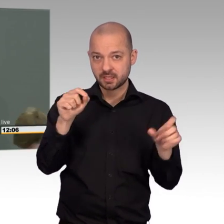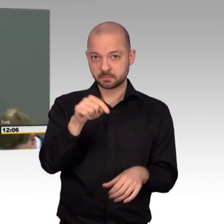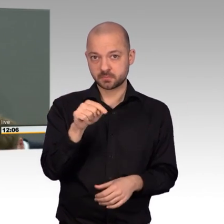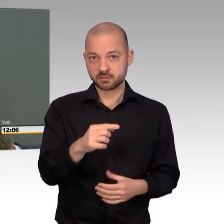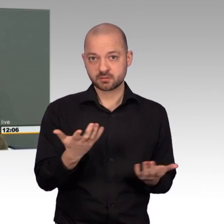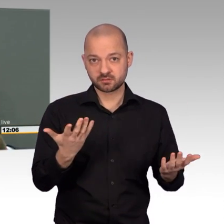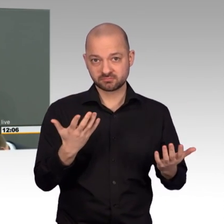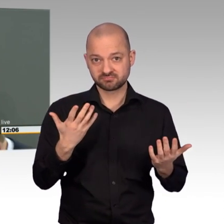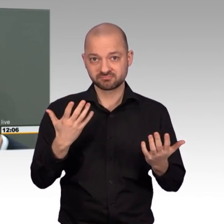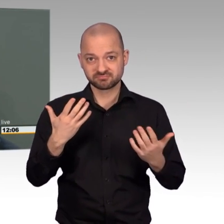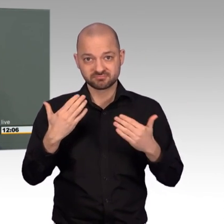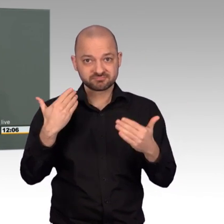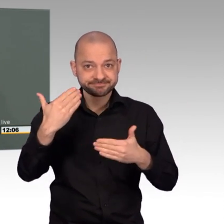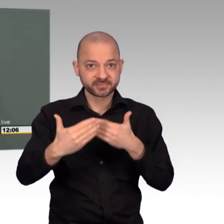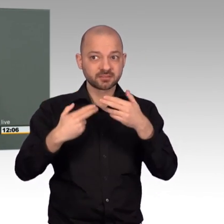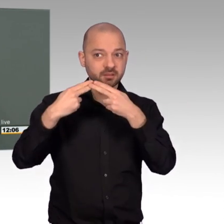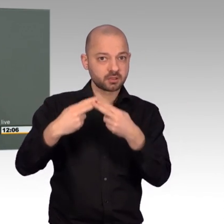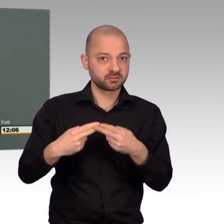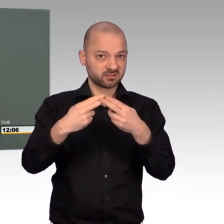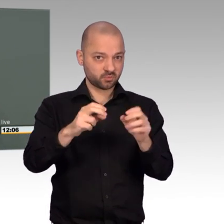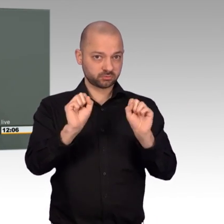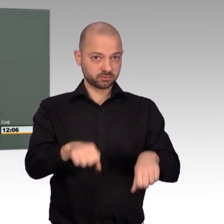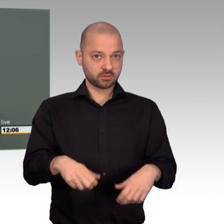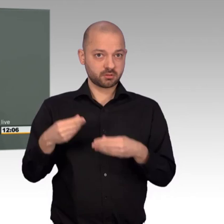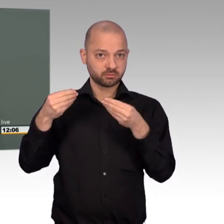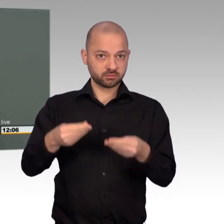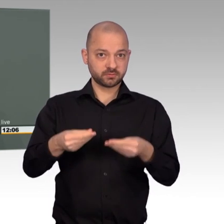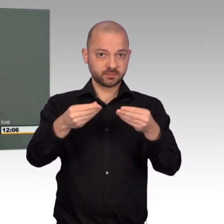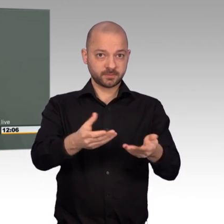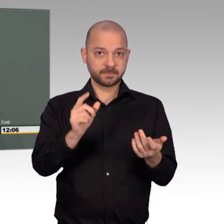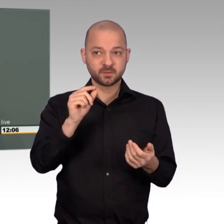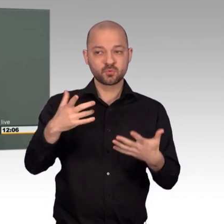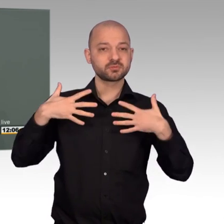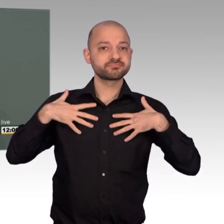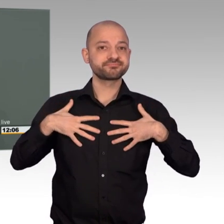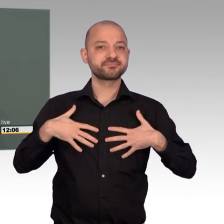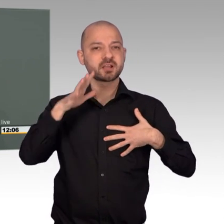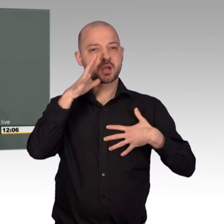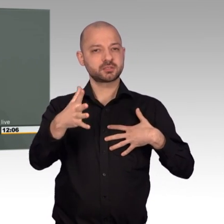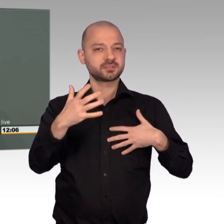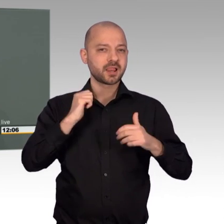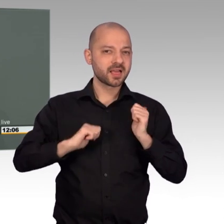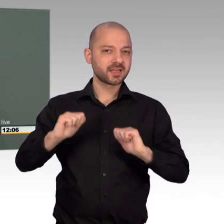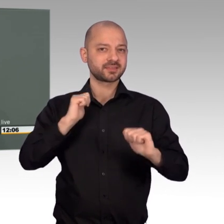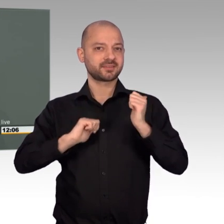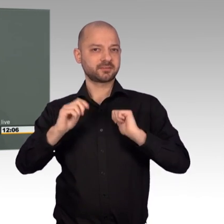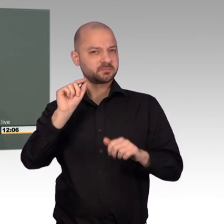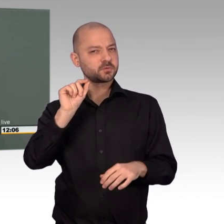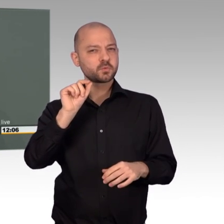Wenn Erdogan jetzt ankündigt, Afrin belagern zu wollen, nimmt er Hunger, Krankheit und Tod bei 320